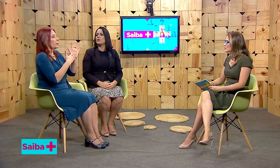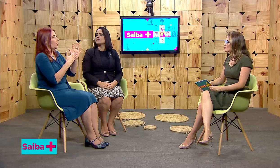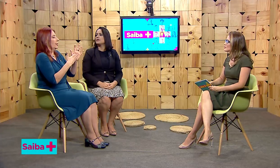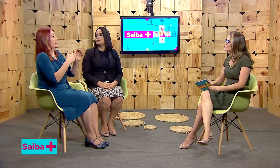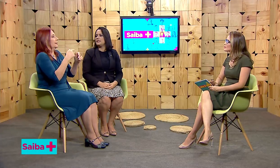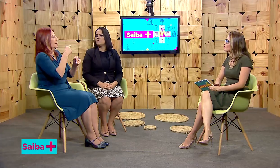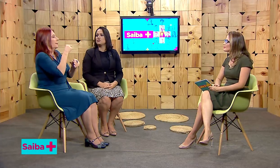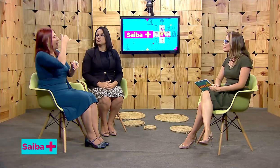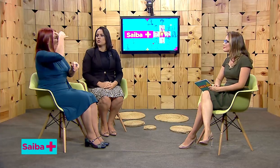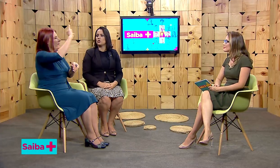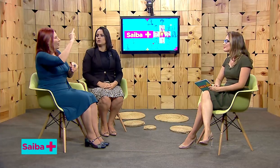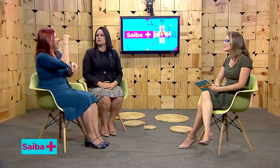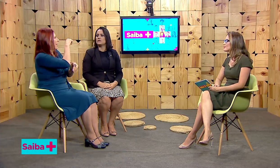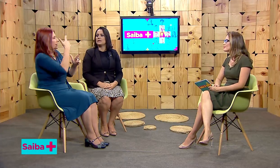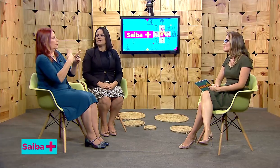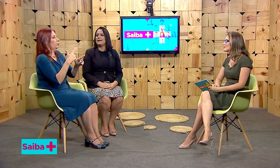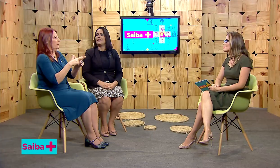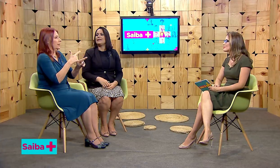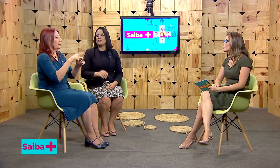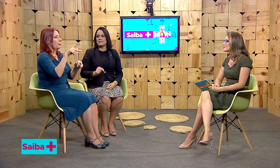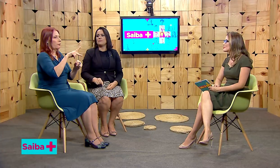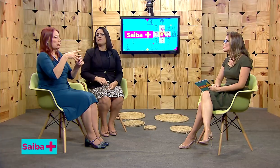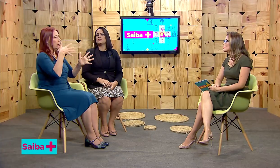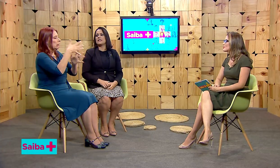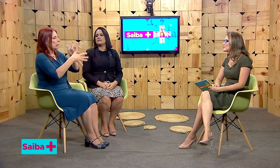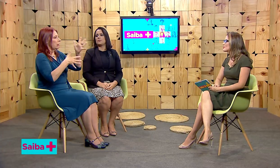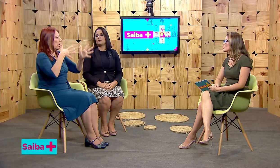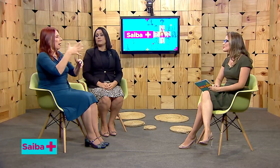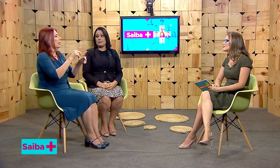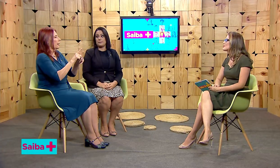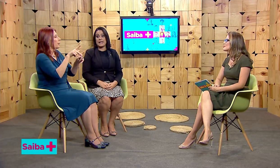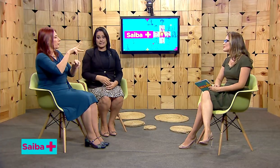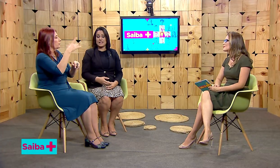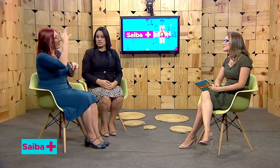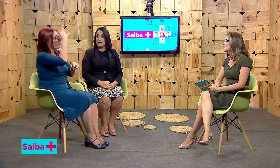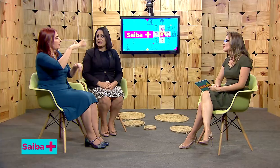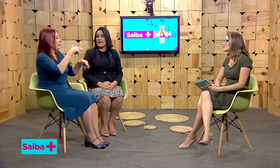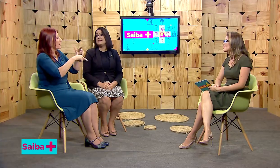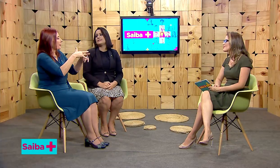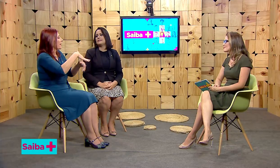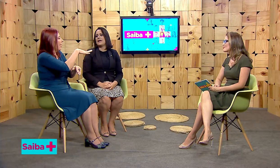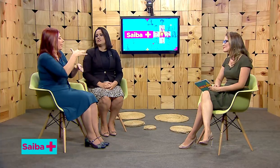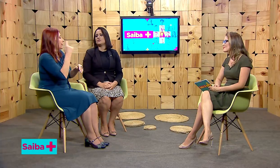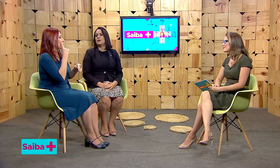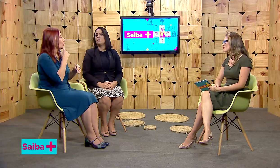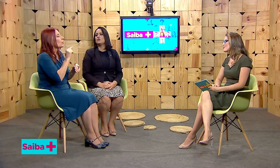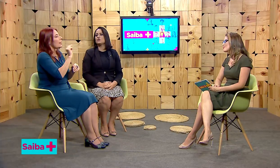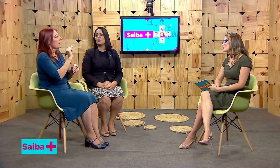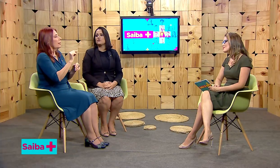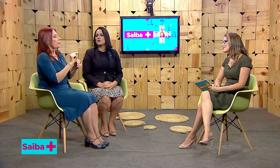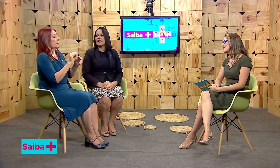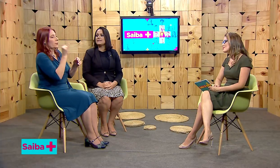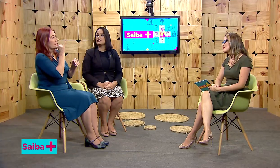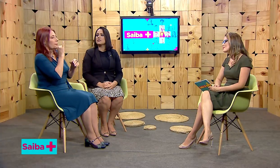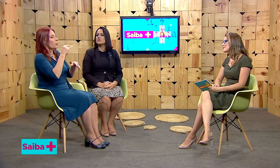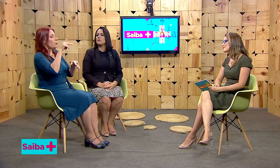educação bilíngue de surdos. E nós sabemos que essa questão é reincidente. Muitos profissionais, eles não são